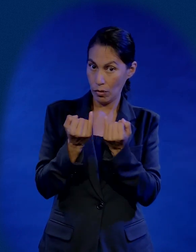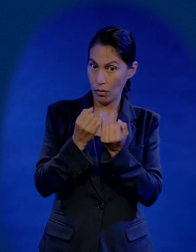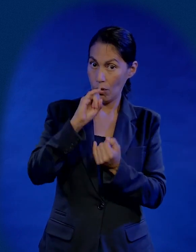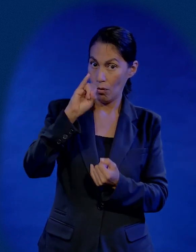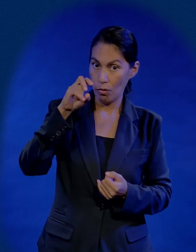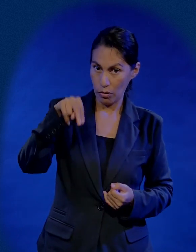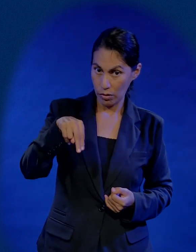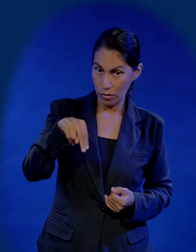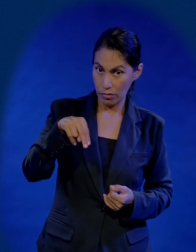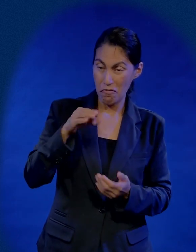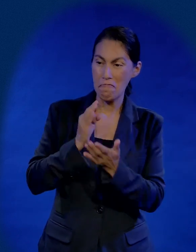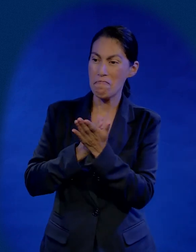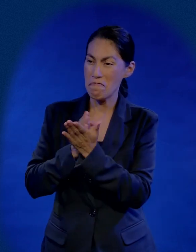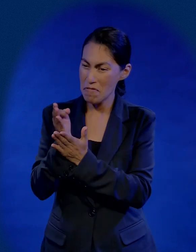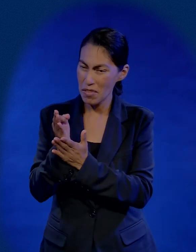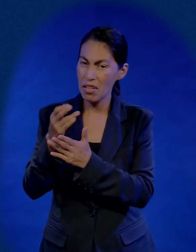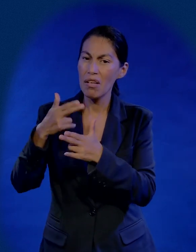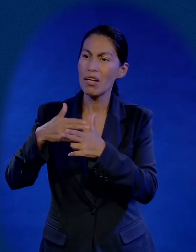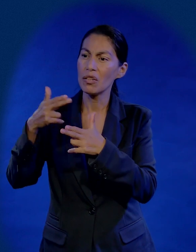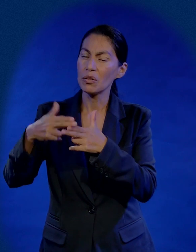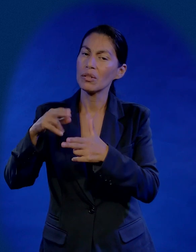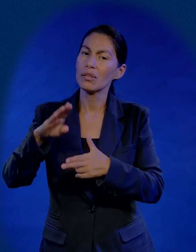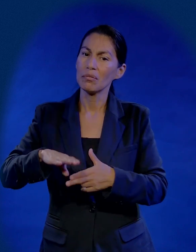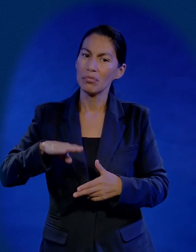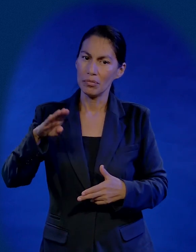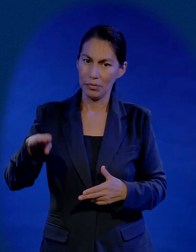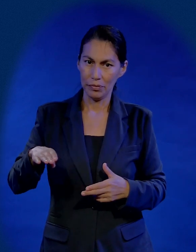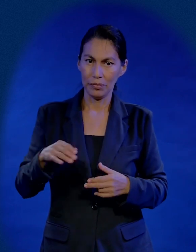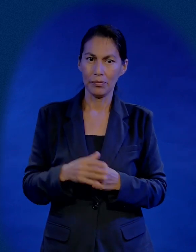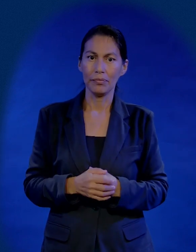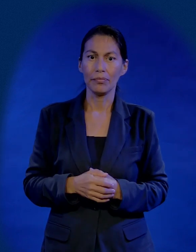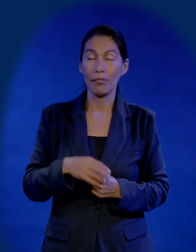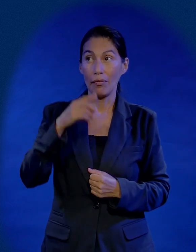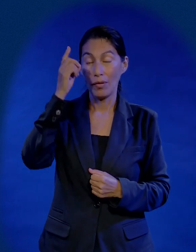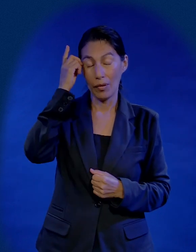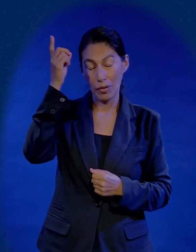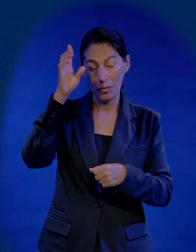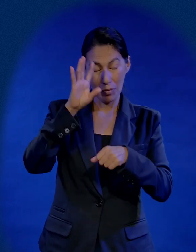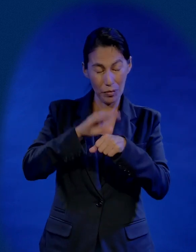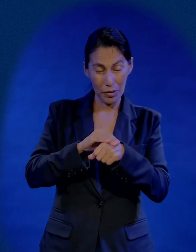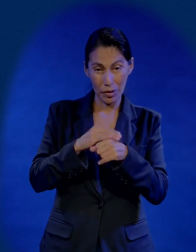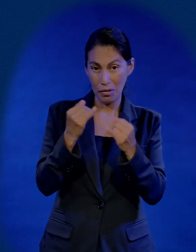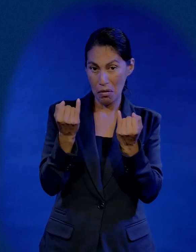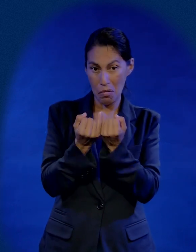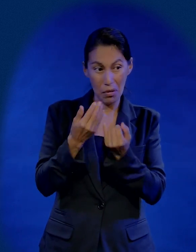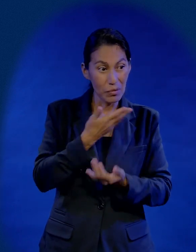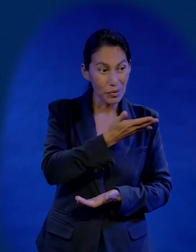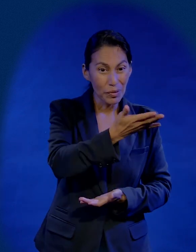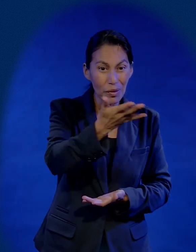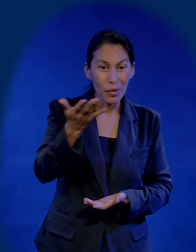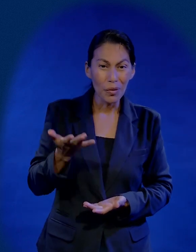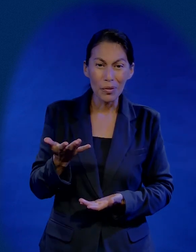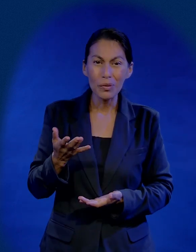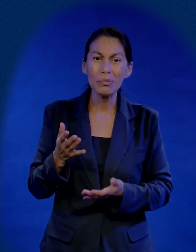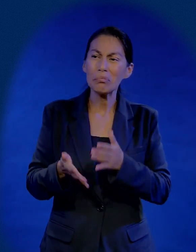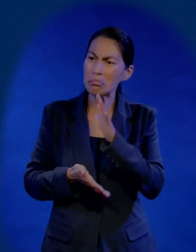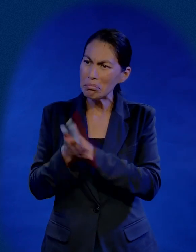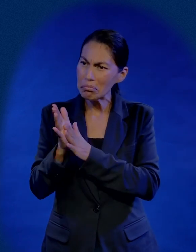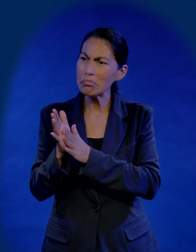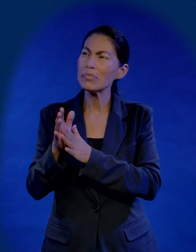también estaba Juan que salió para ser fiel a su maestro hasta la muerte Dios permita que estemos varios así esta mañana